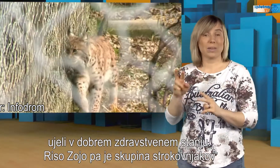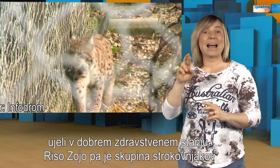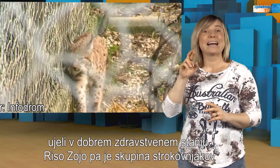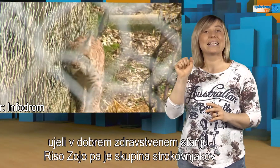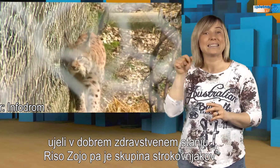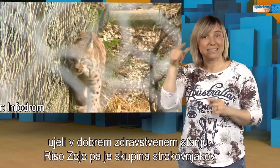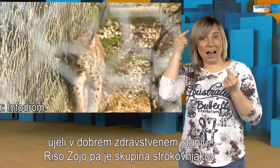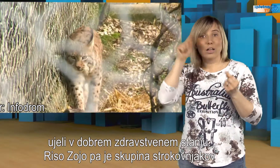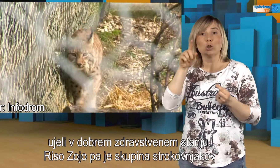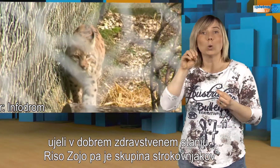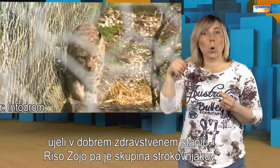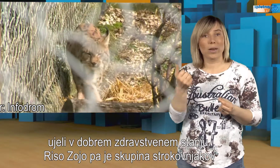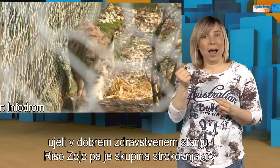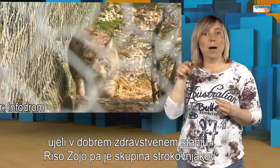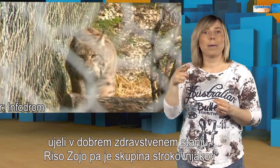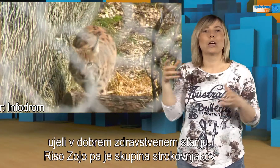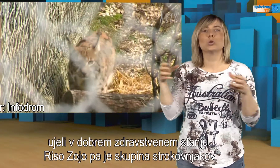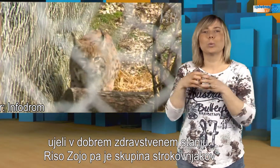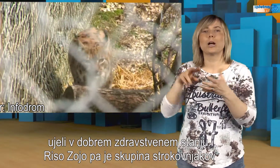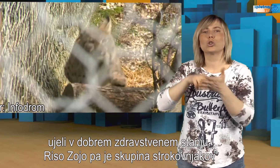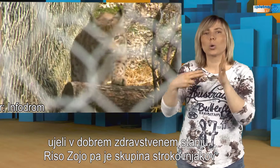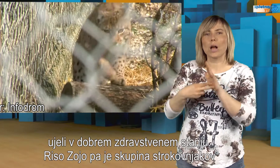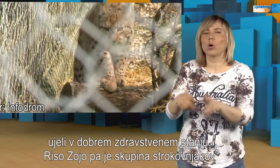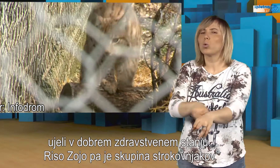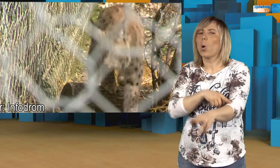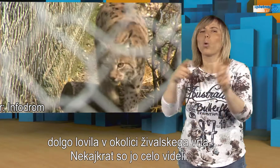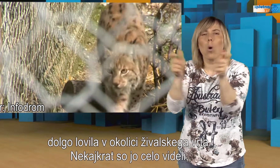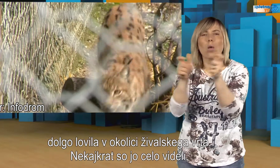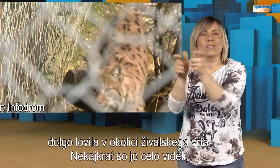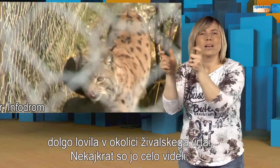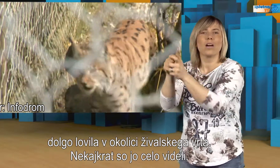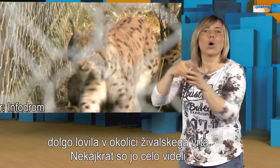Riso zojo pa je skupina strokovnjakov dolgolovila v okolici živalskega vrta.